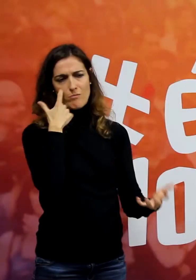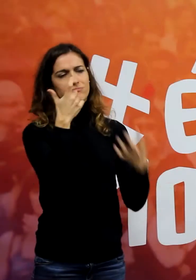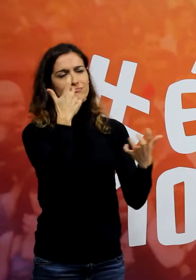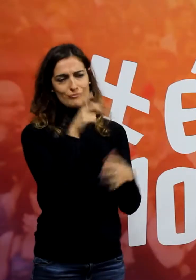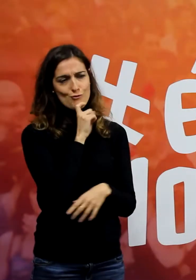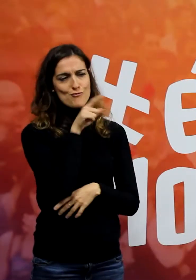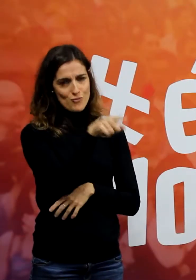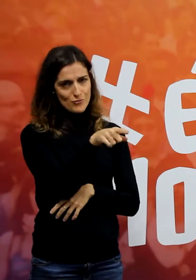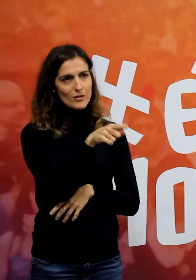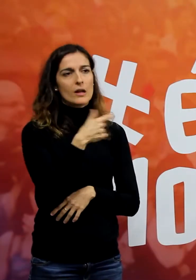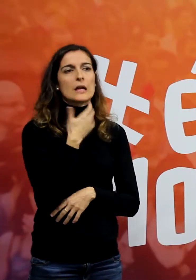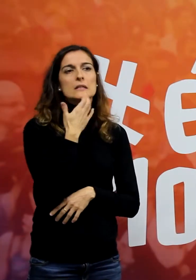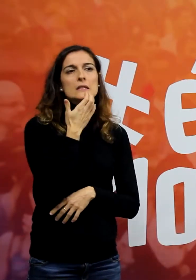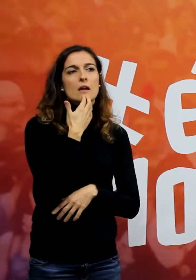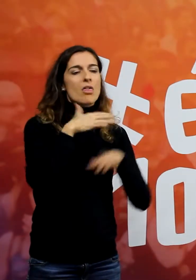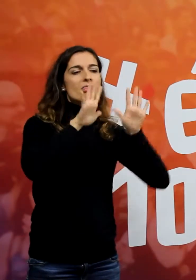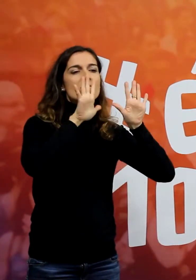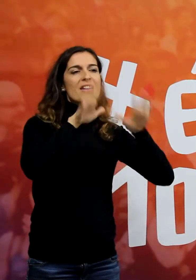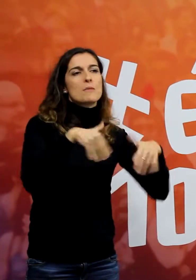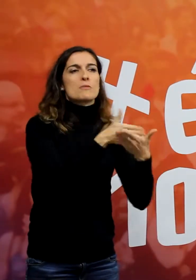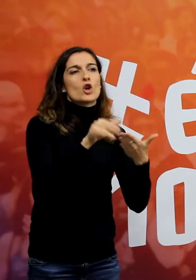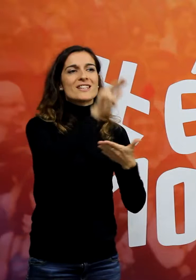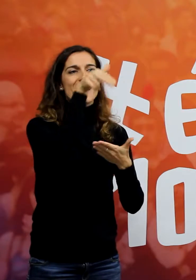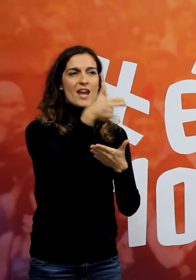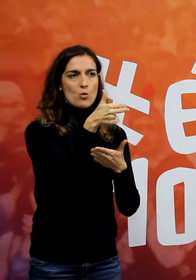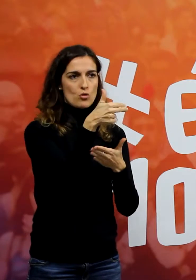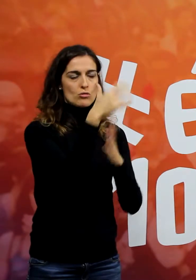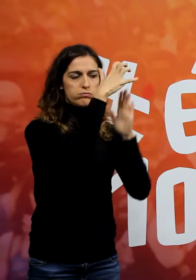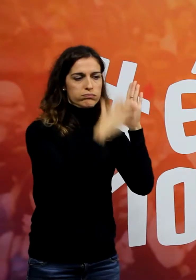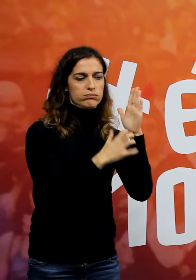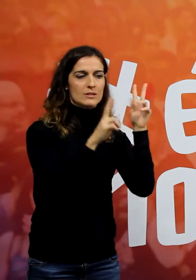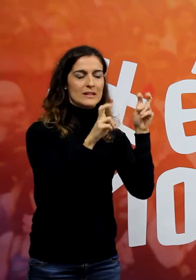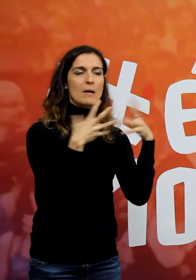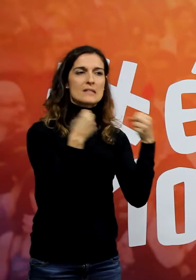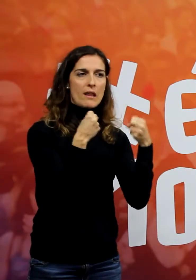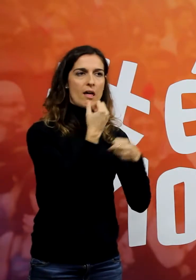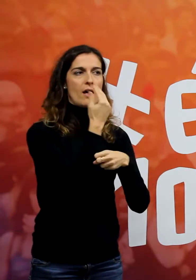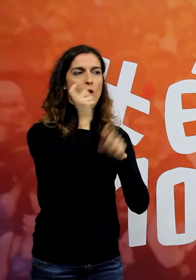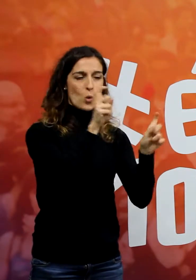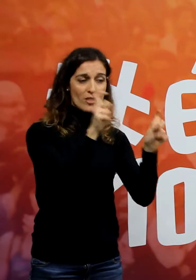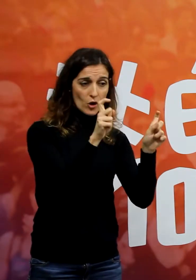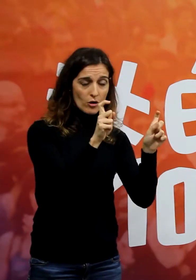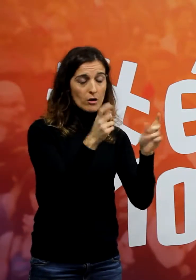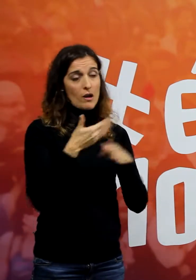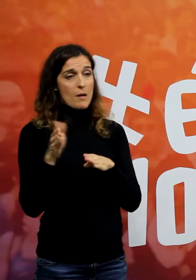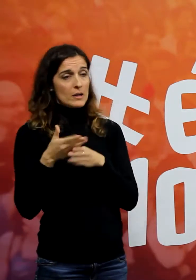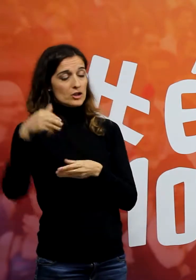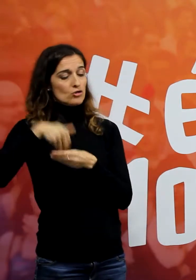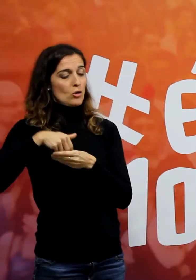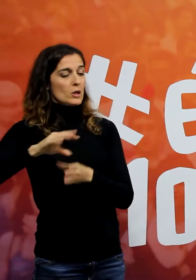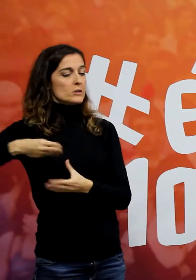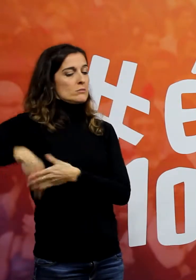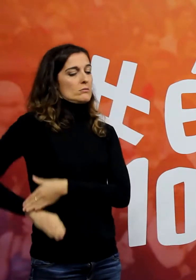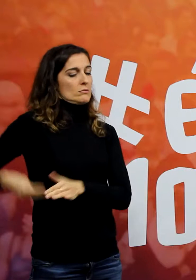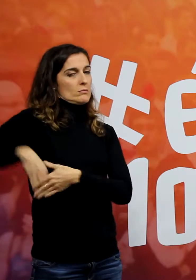Mentre es retallaven 10.000 milions d'euros en sanitat i en educació, en l'altre me cobraven els sobres. Això ha